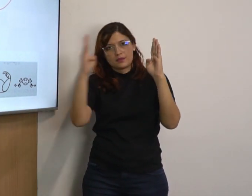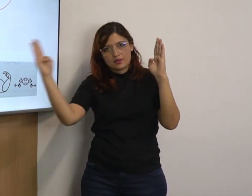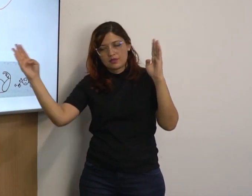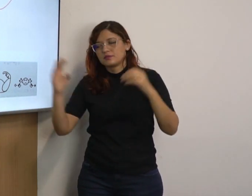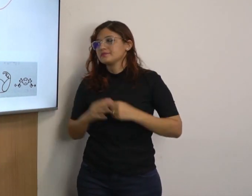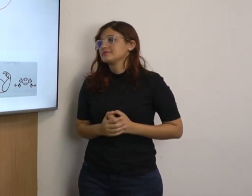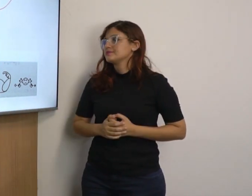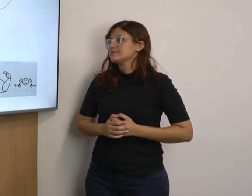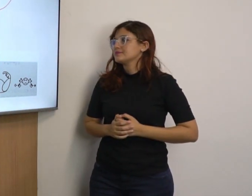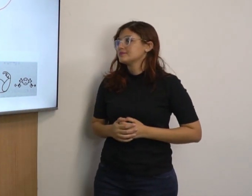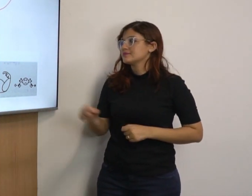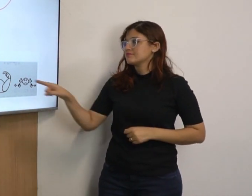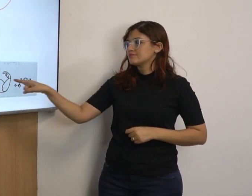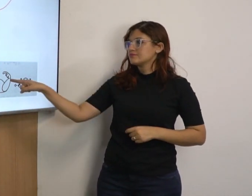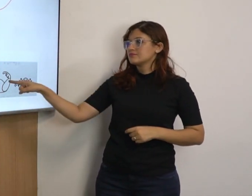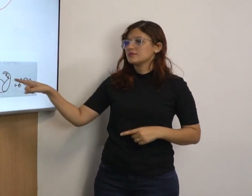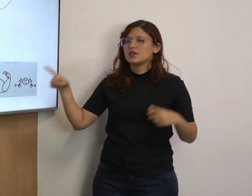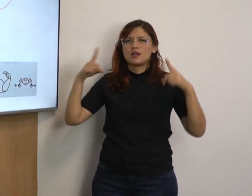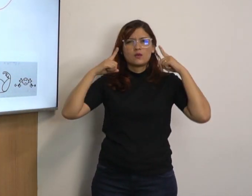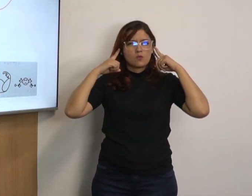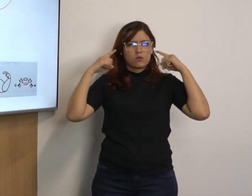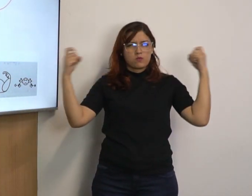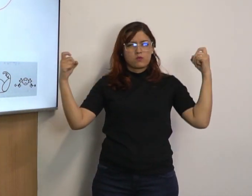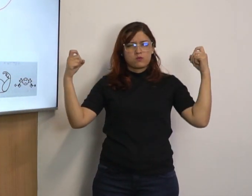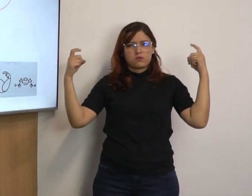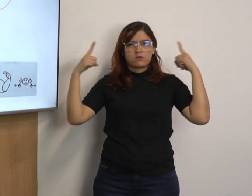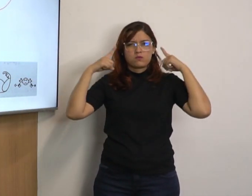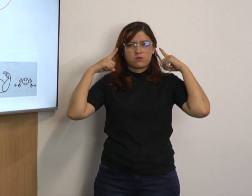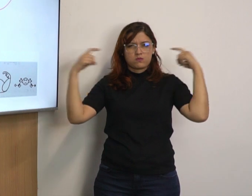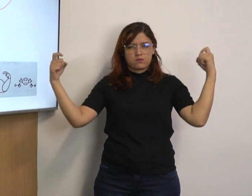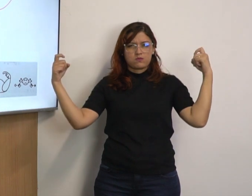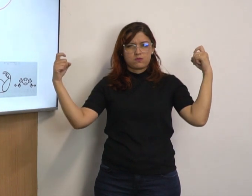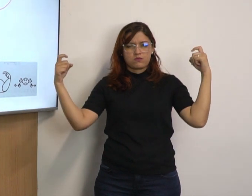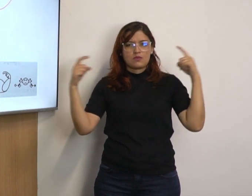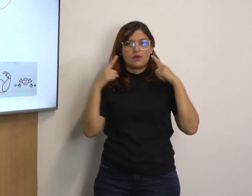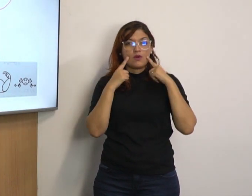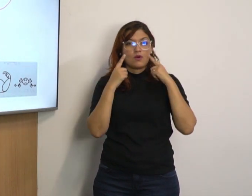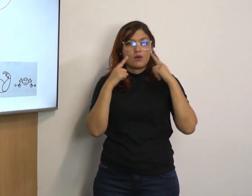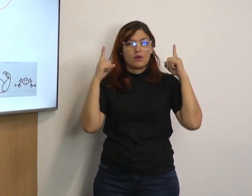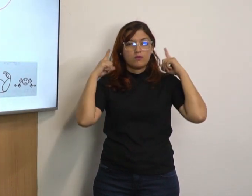Faz a referência aos livros, né? Que estão lá guardados, organizados. Sinal de barulho.